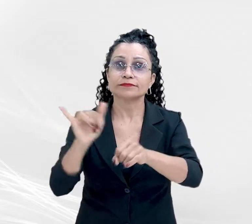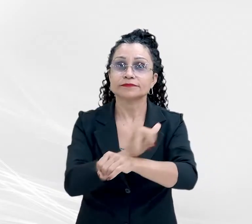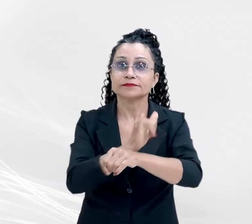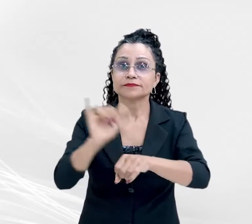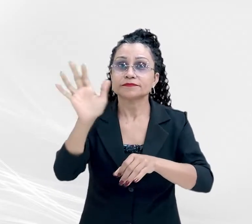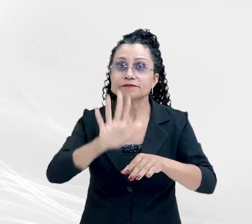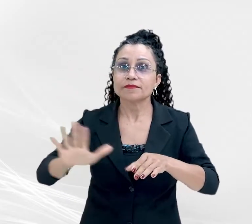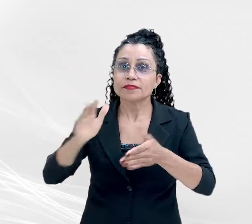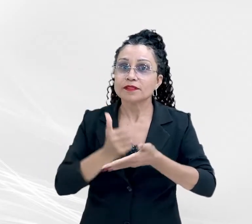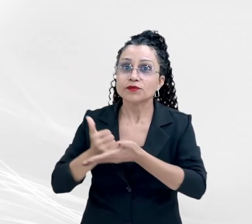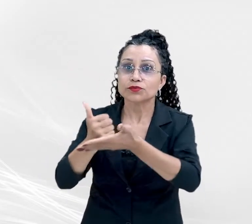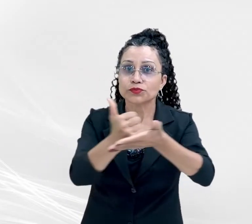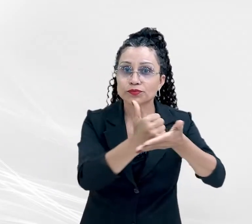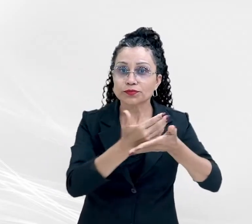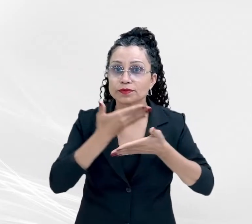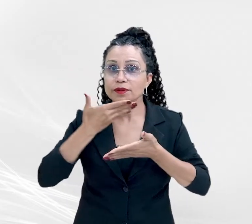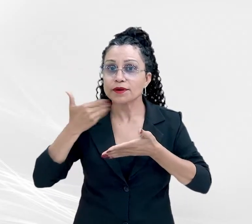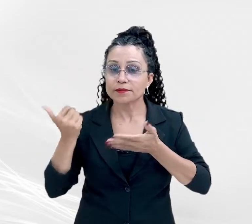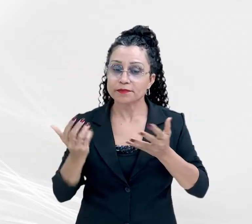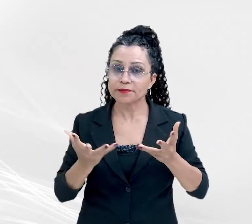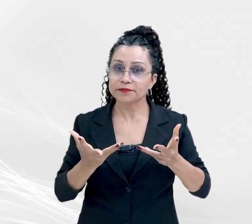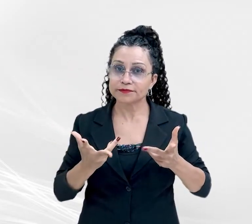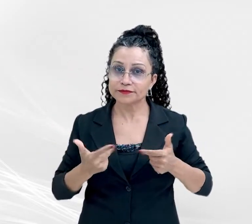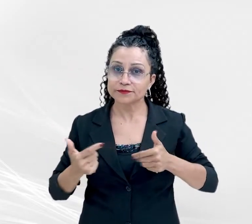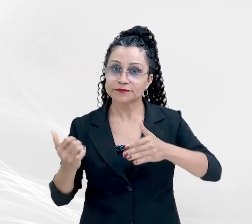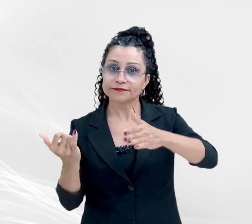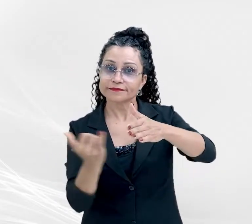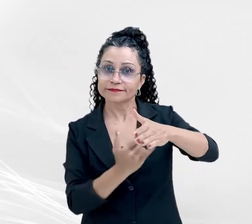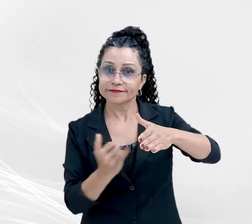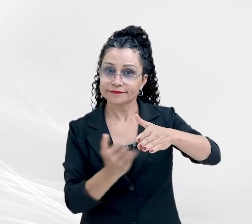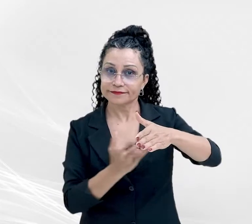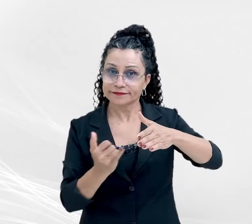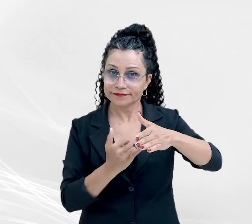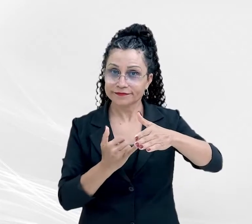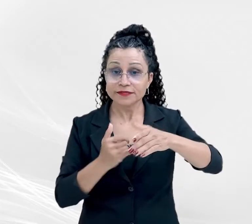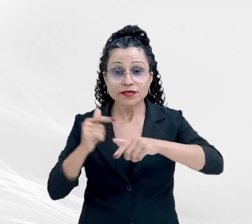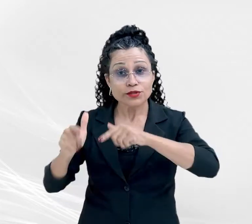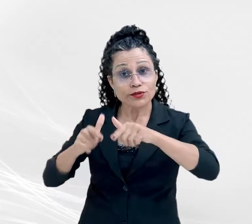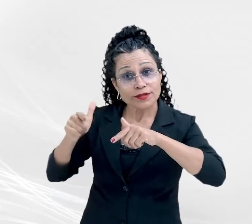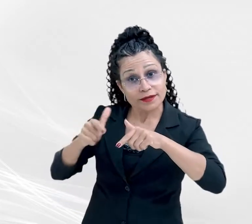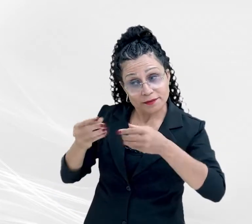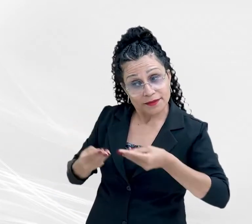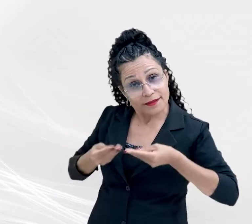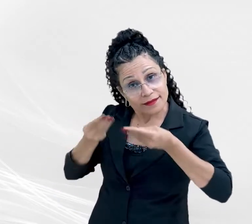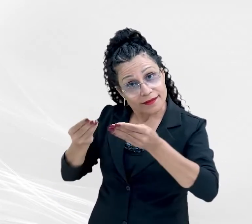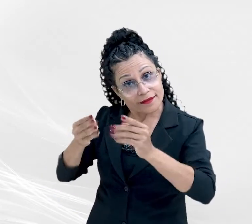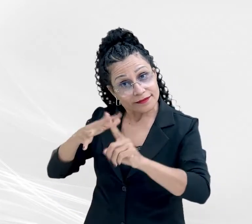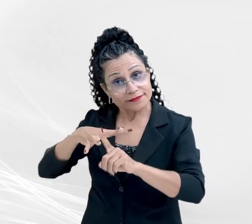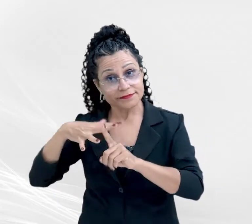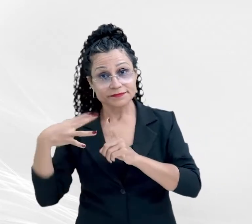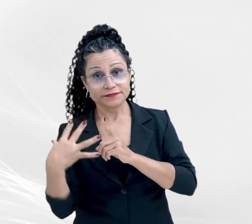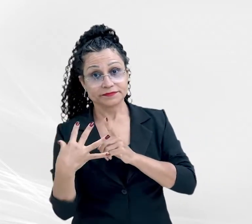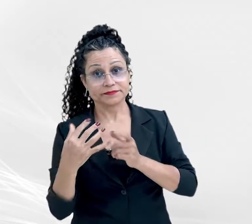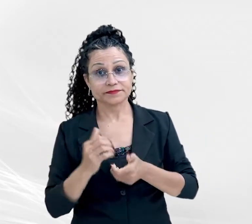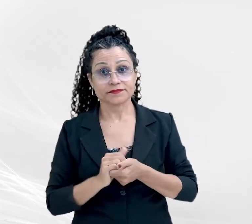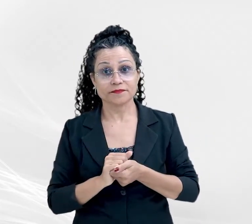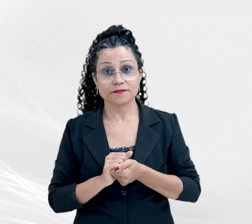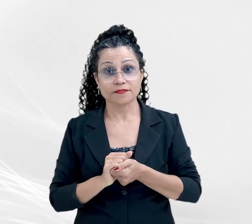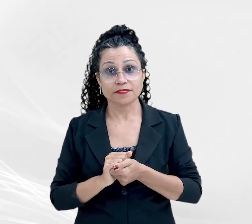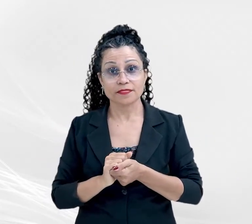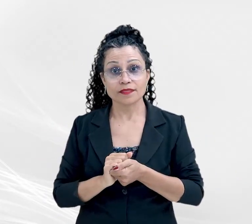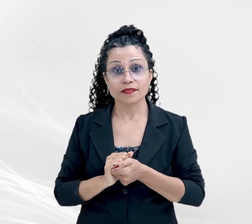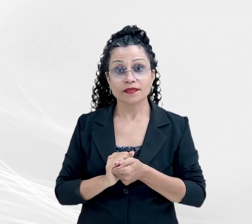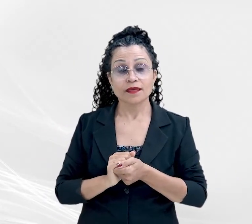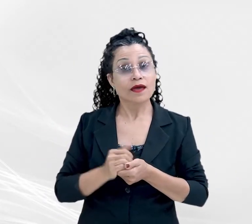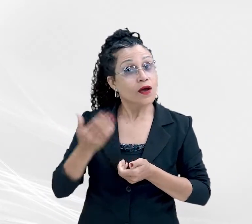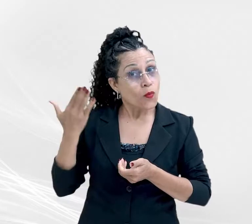contribuam para a melhoria da eficiência institucional e dos serviços prestados à sociedade. Na edição do ano